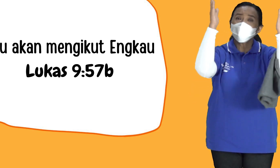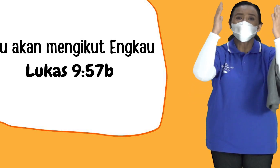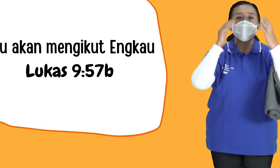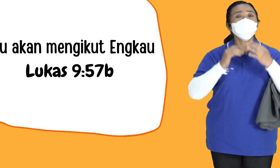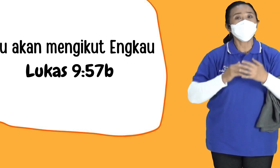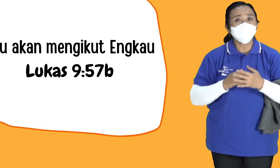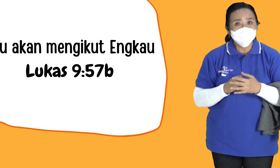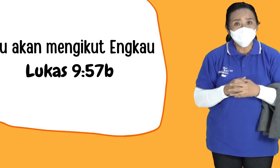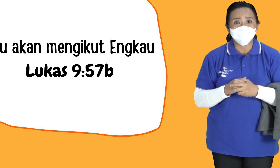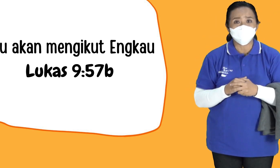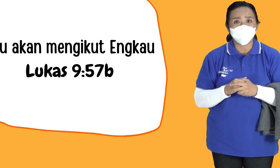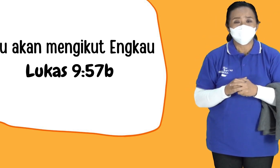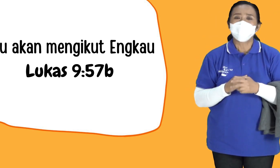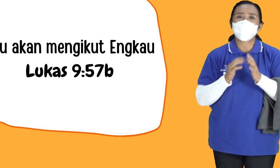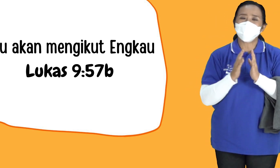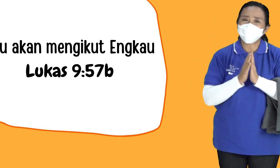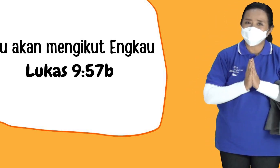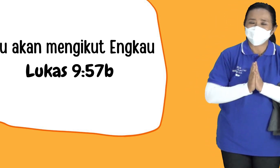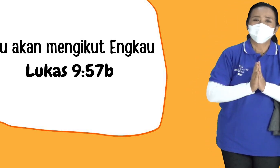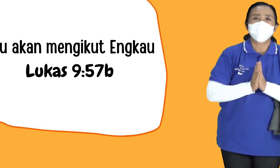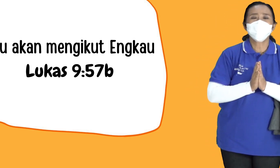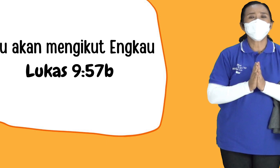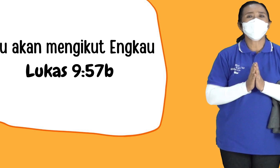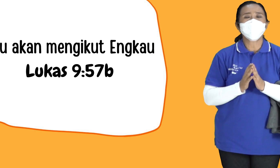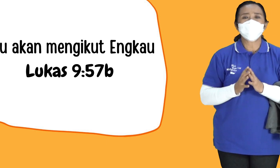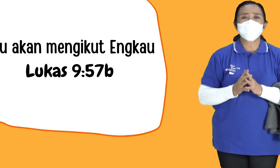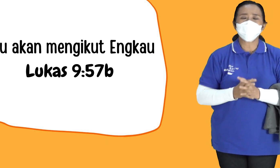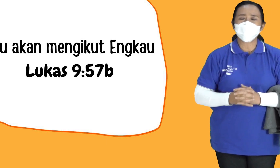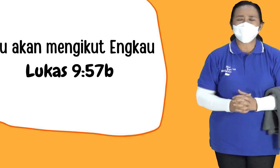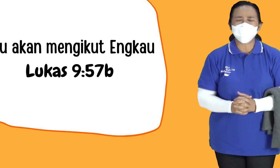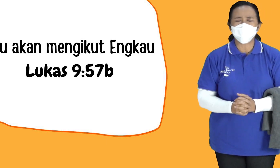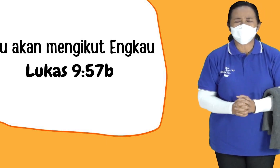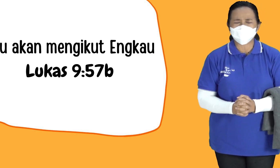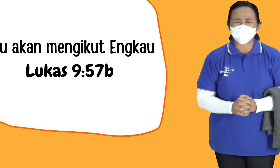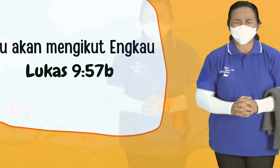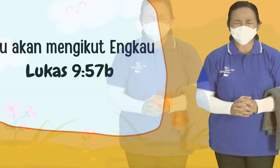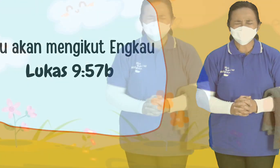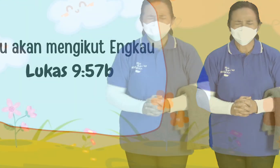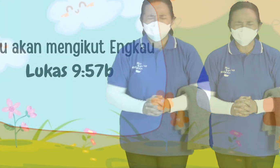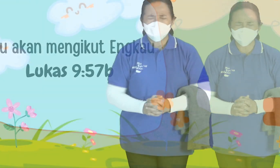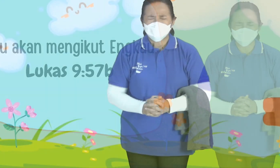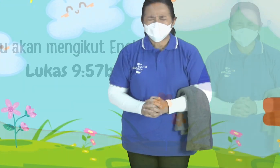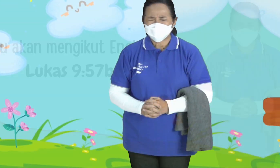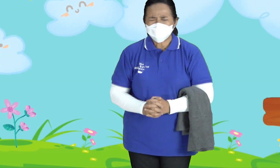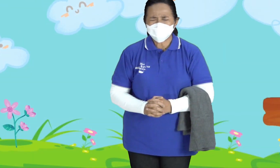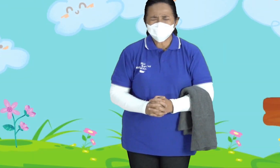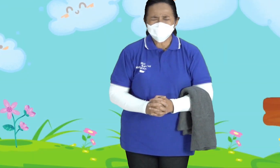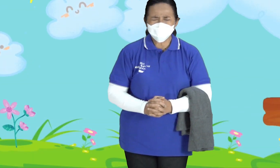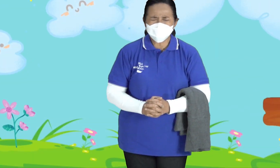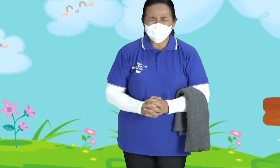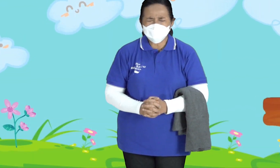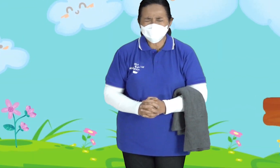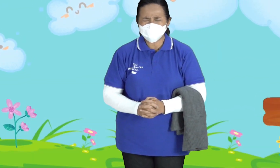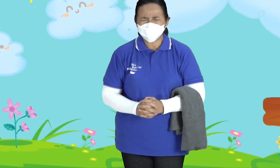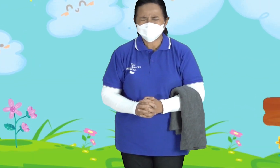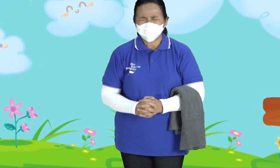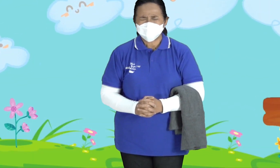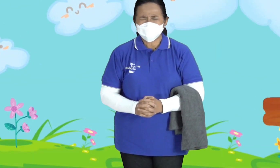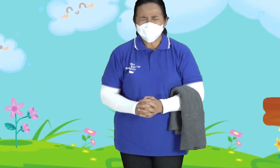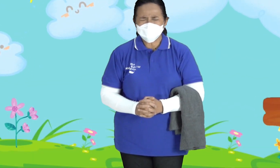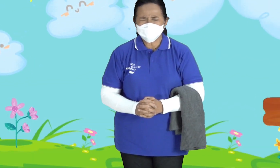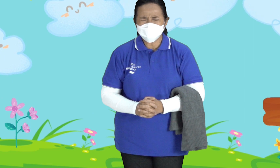Mengikut Engkau Amin Yuk Mari kita Masuk Di dalam Doa Bapak Bapak surga